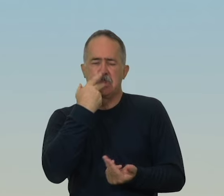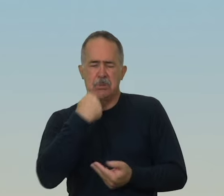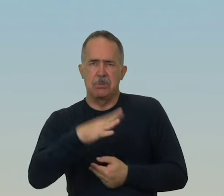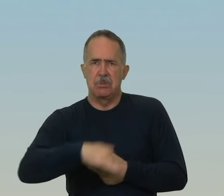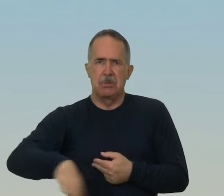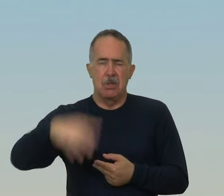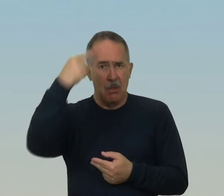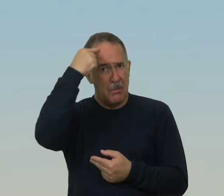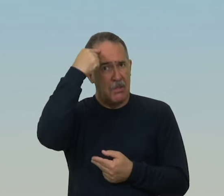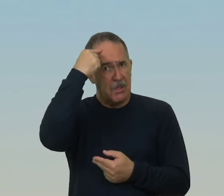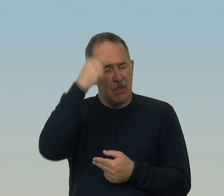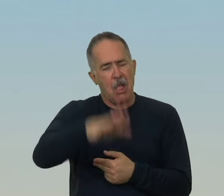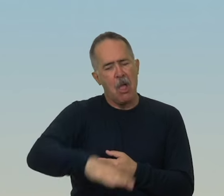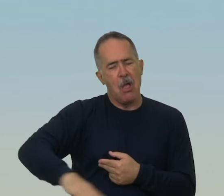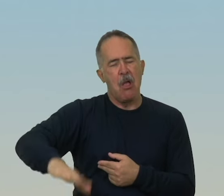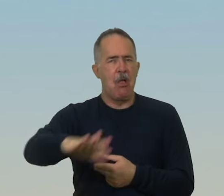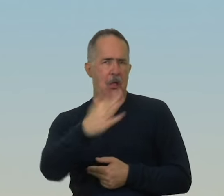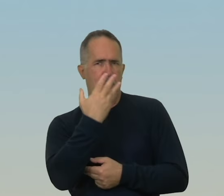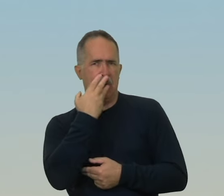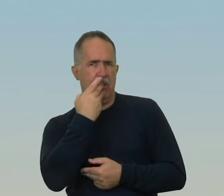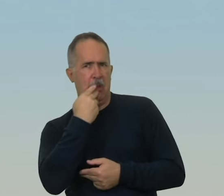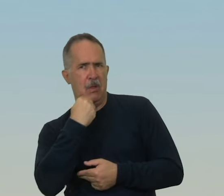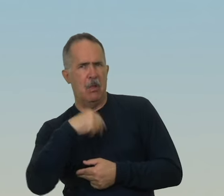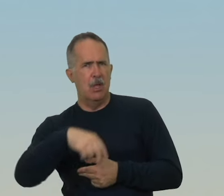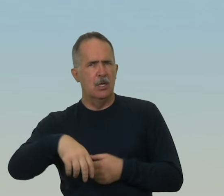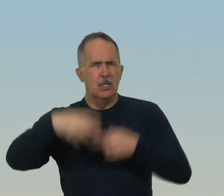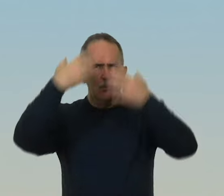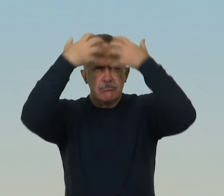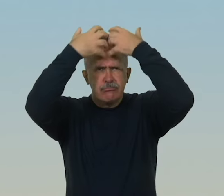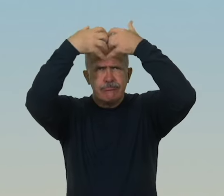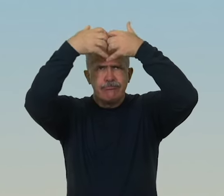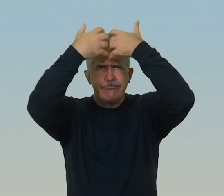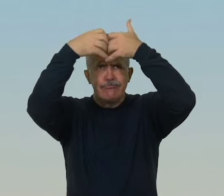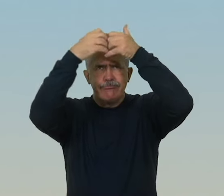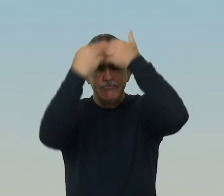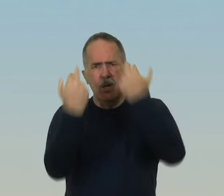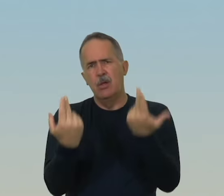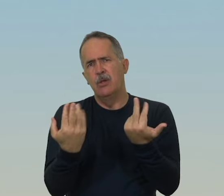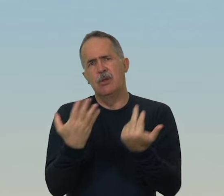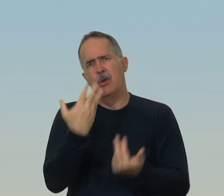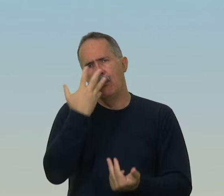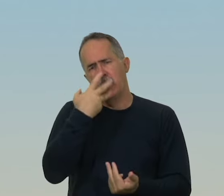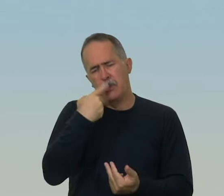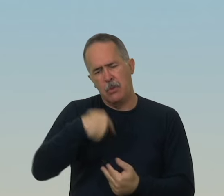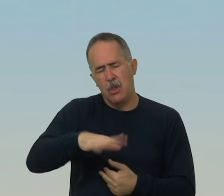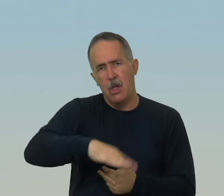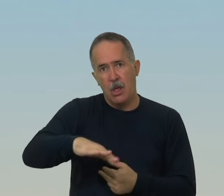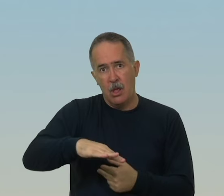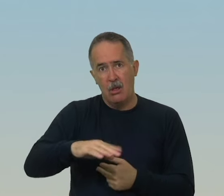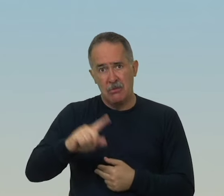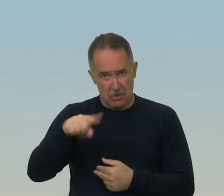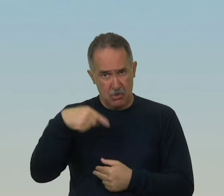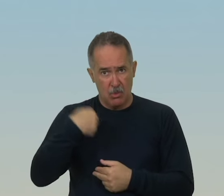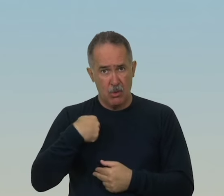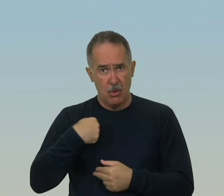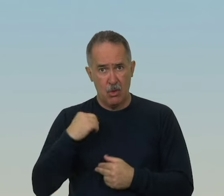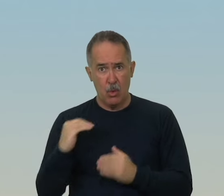pensava como criança, raciocinava como criança. Quando me tornei adulto,